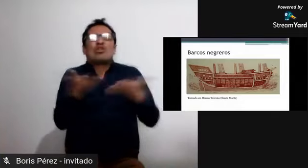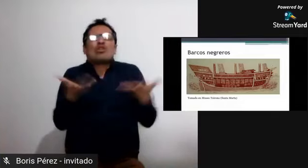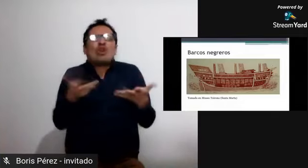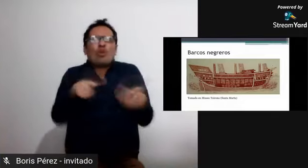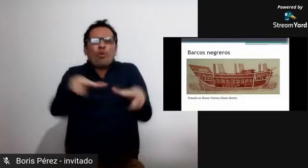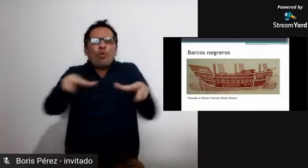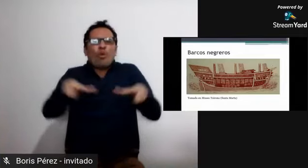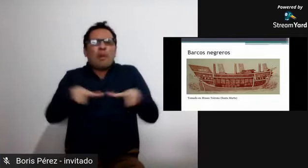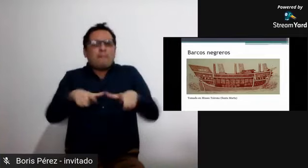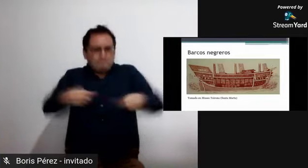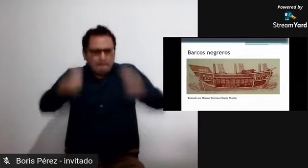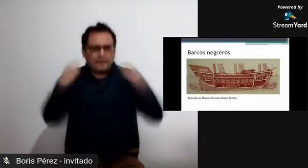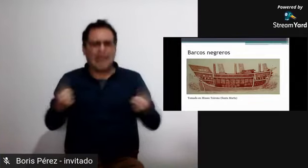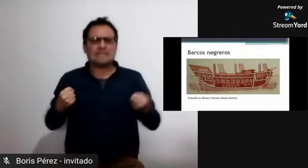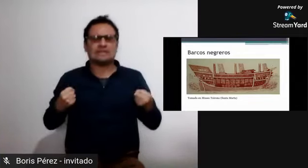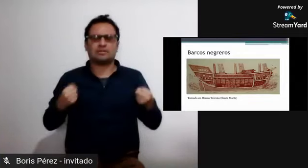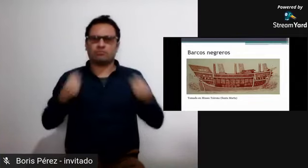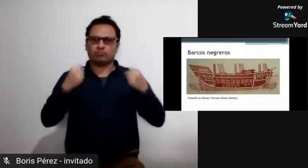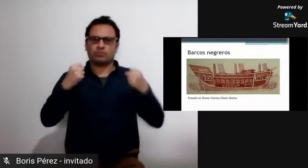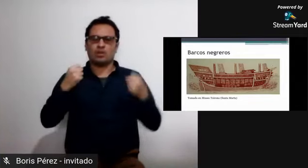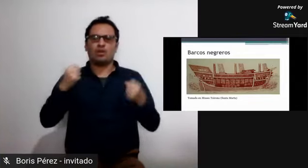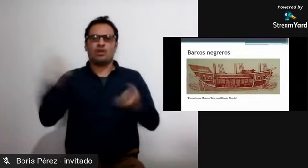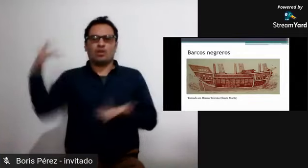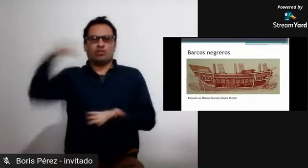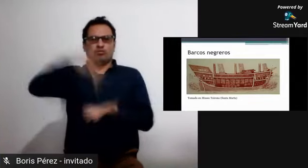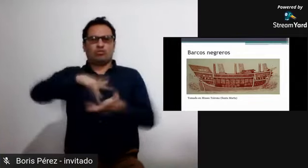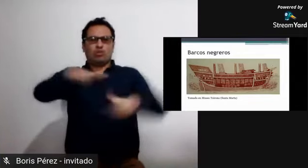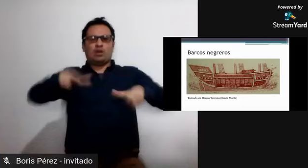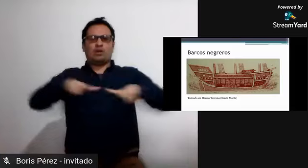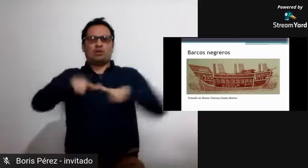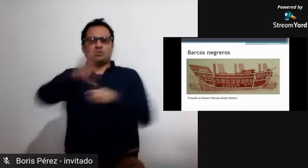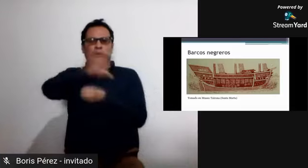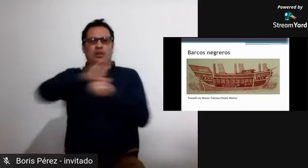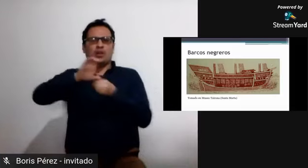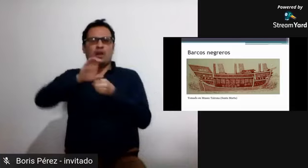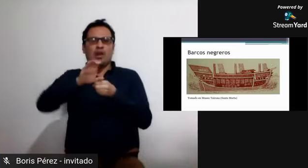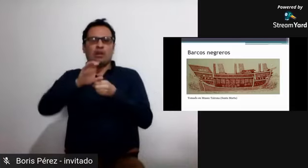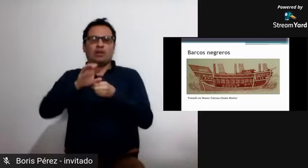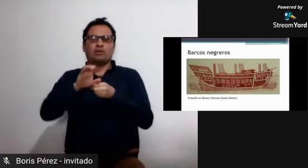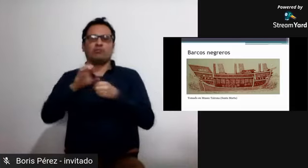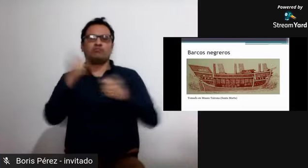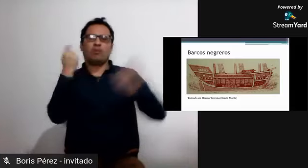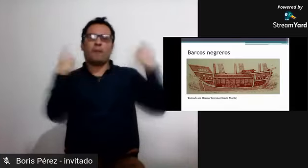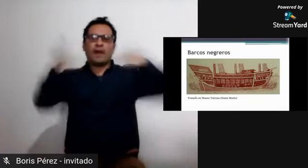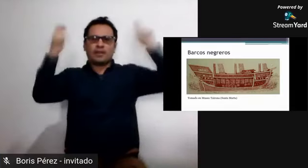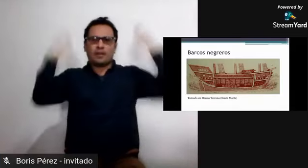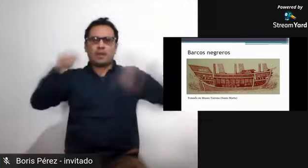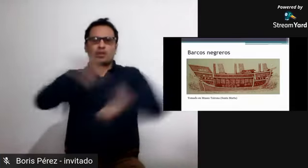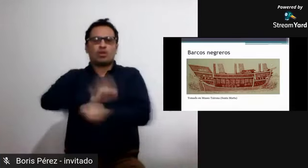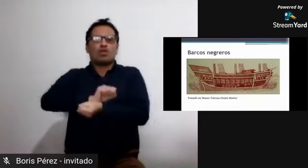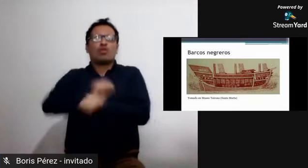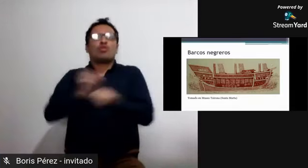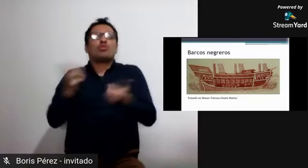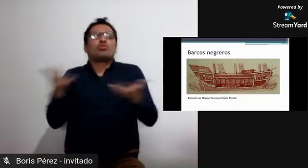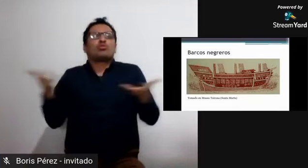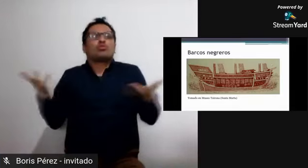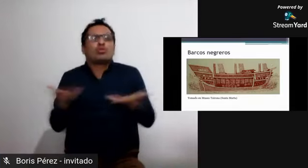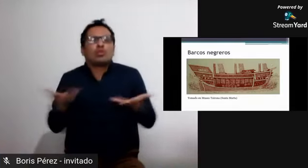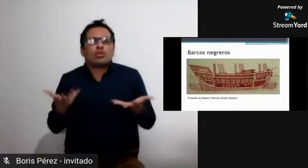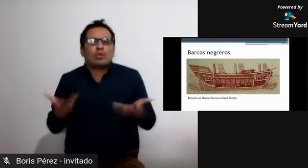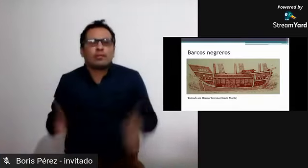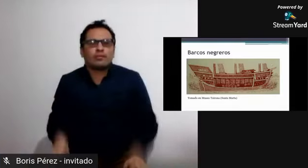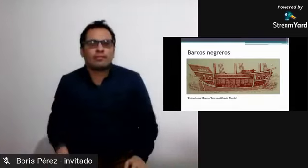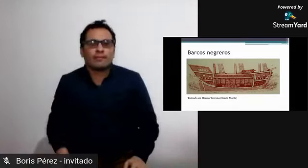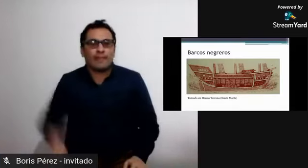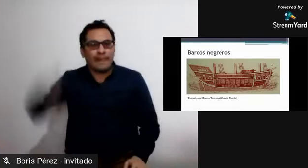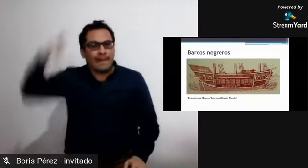desconsolador imaginarse que usted va a salir de su territorio llegar a